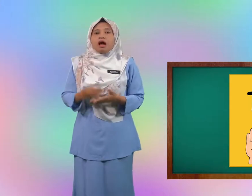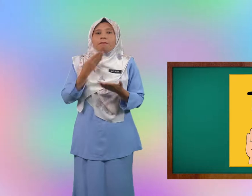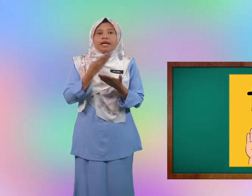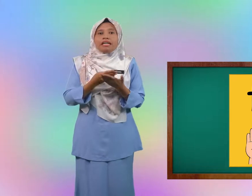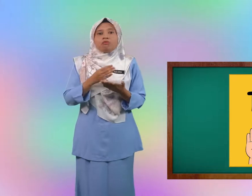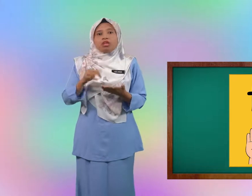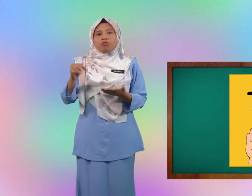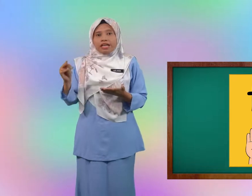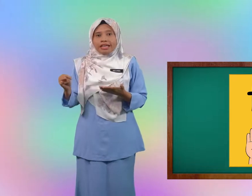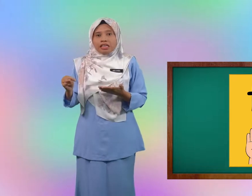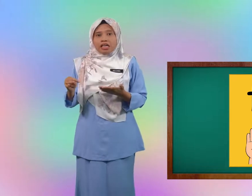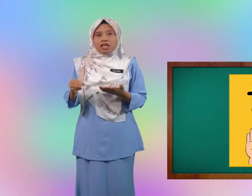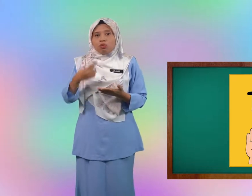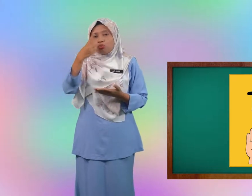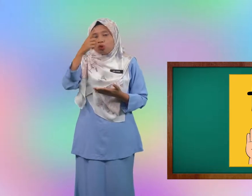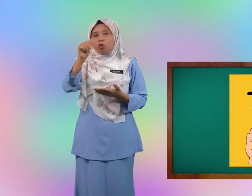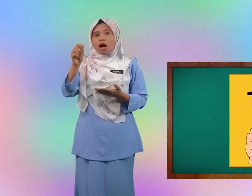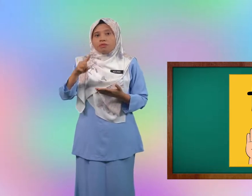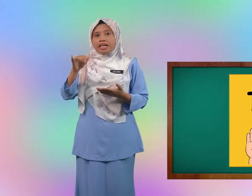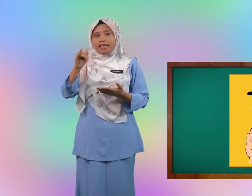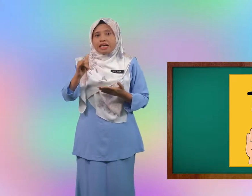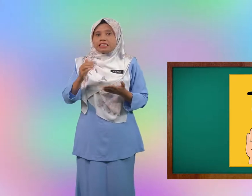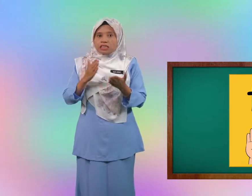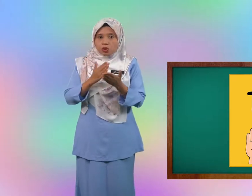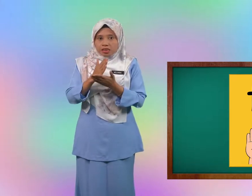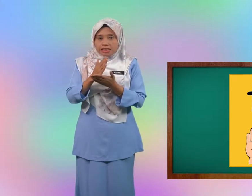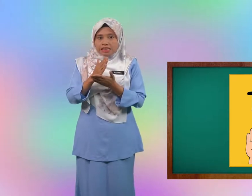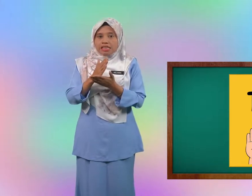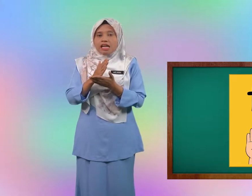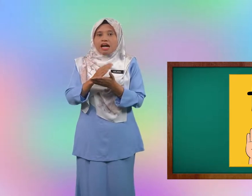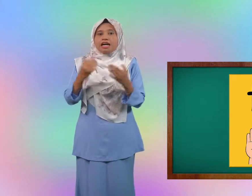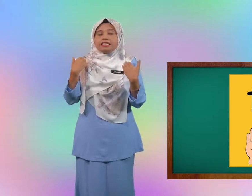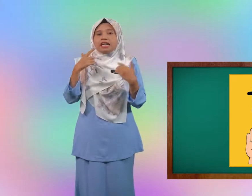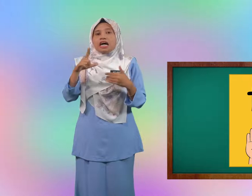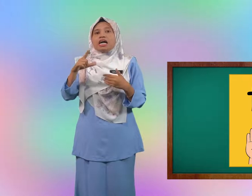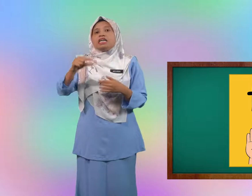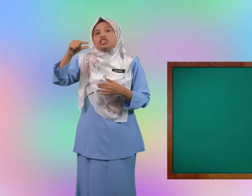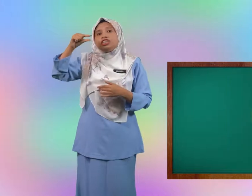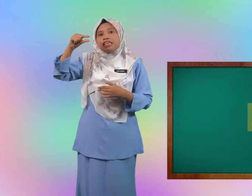Baiklah murid-murid. Untuk abjad yang seterusnya adalah G.